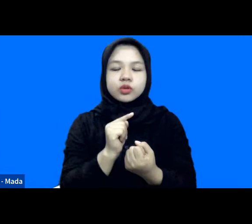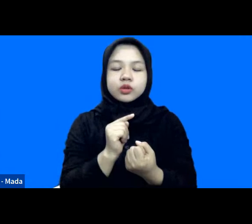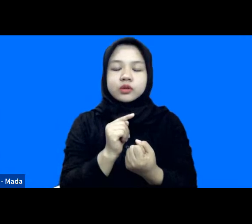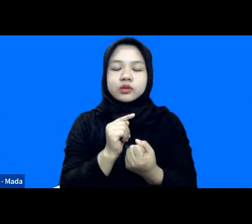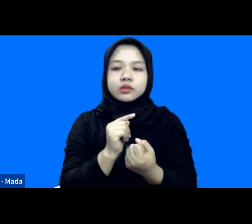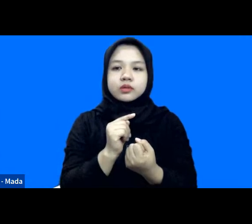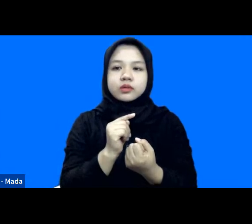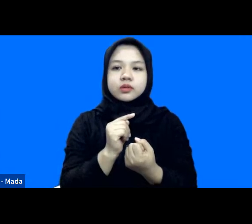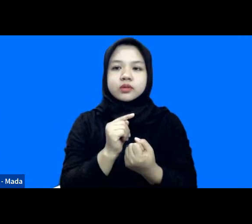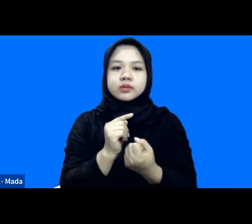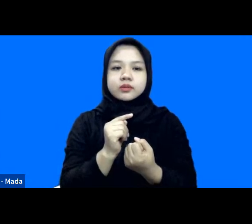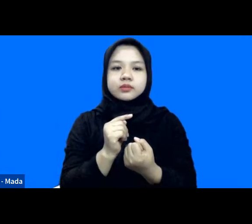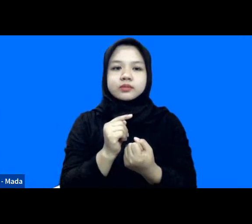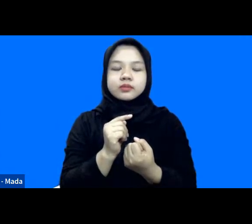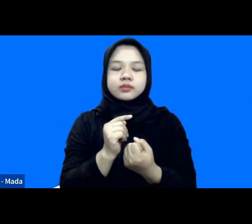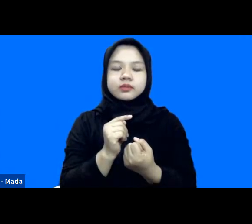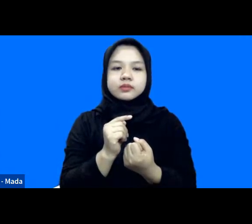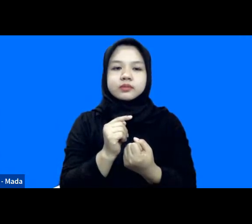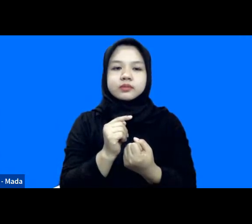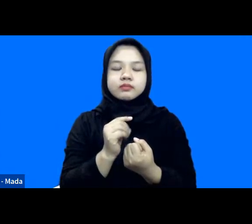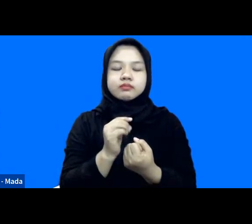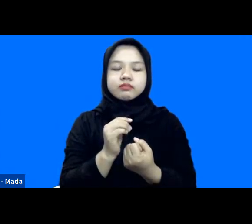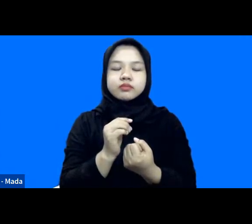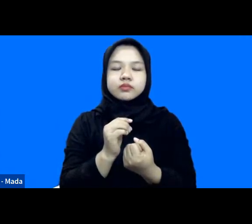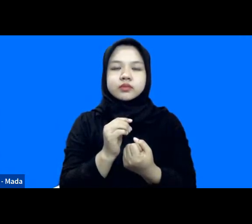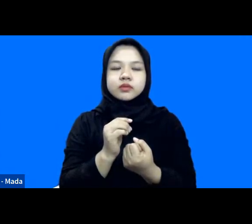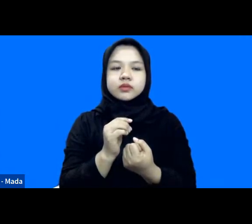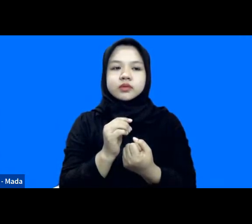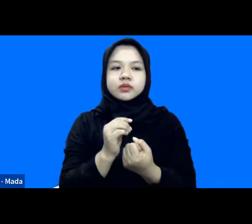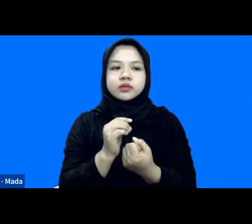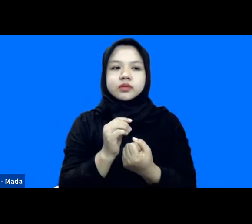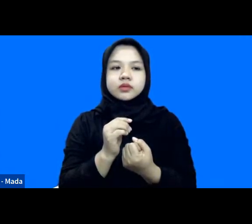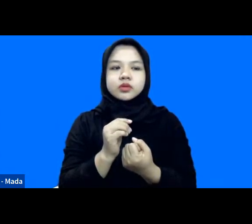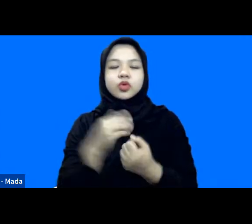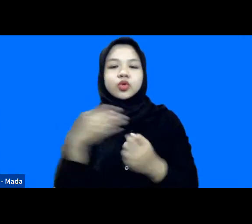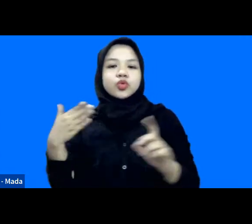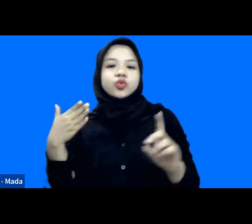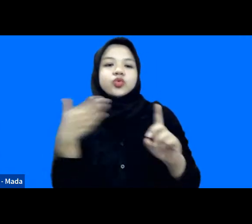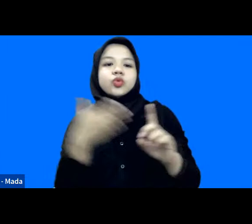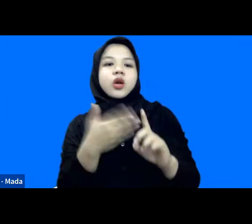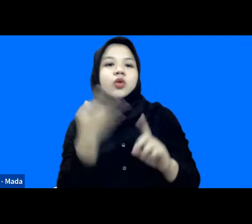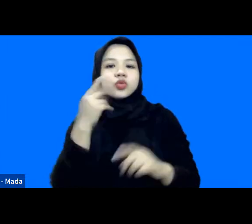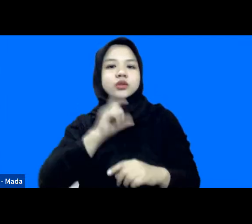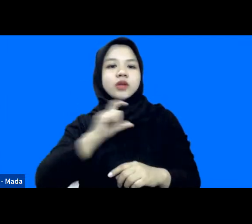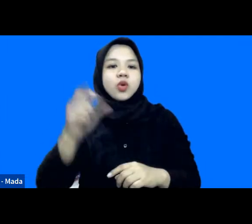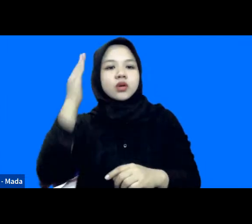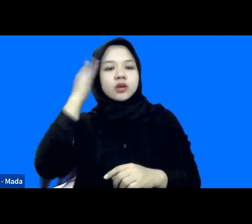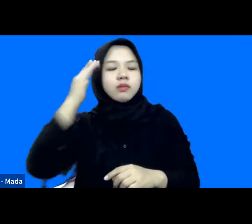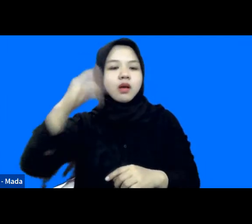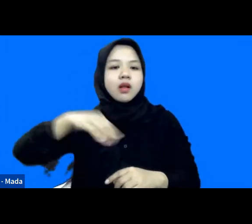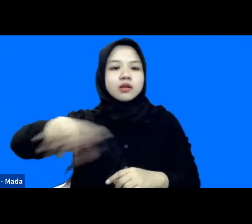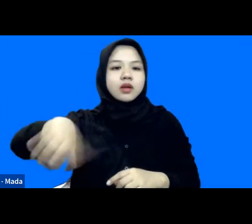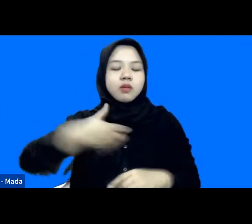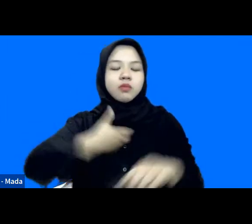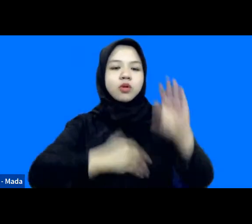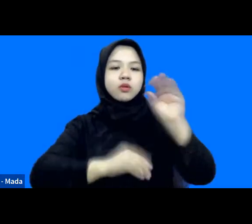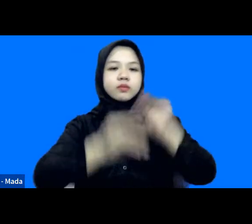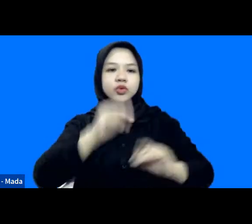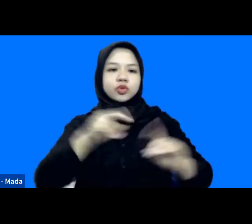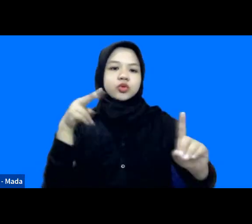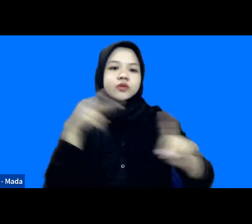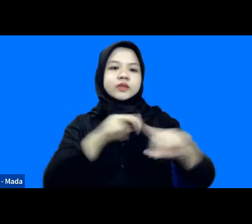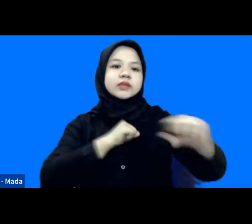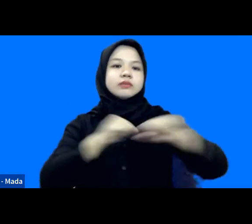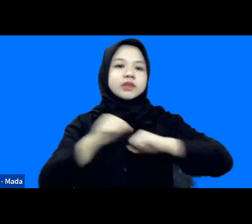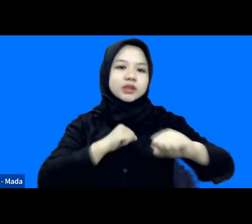apa namanya menjadi salah satu rujukan untuk calon kepala daerah dalam menyusun visi-visi kan gitu